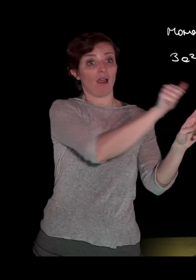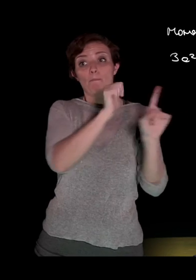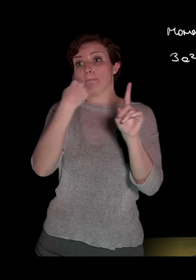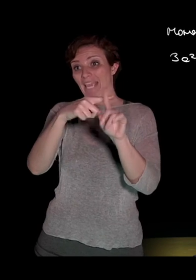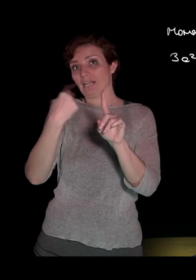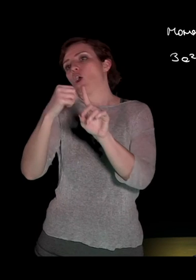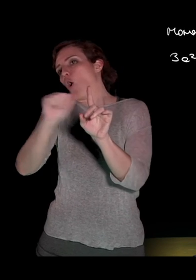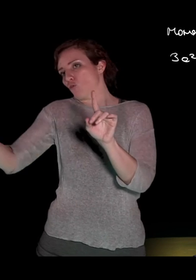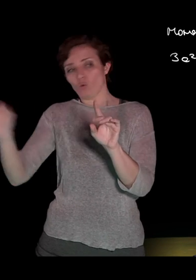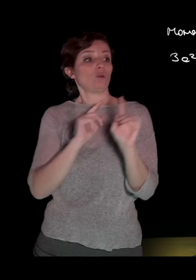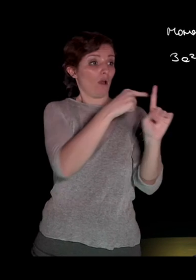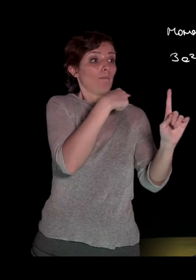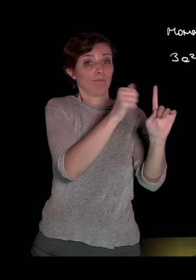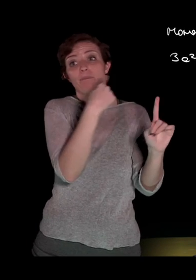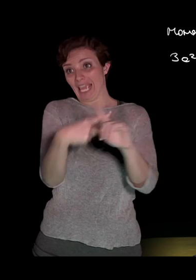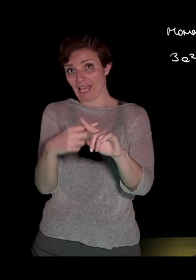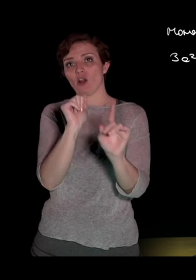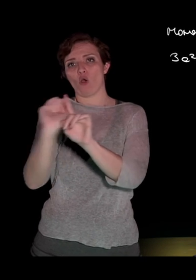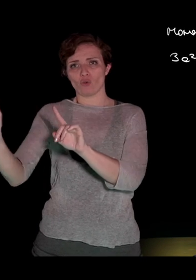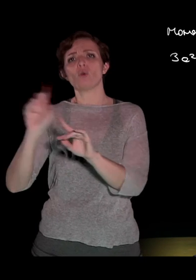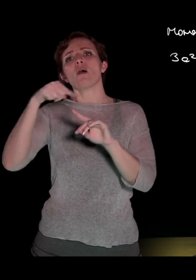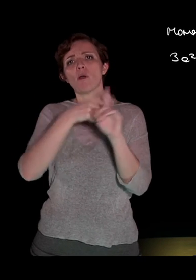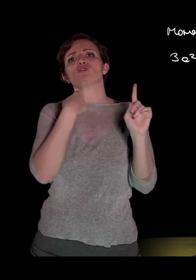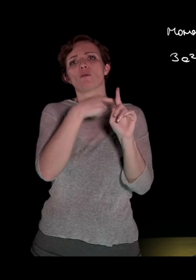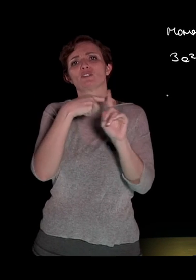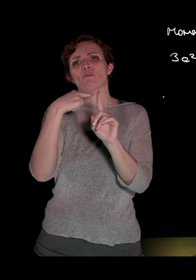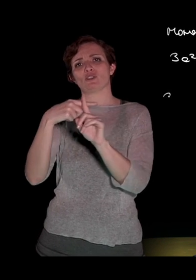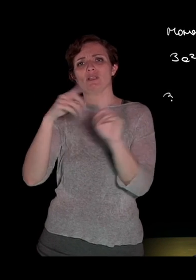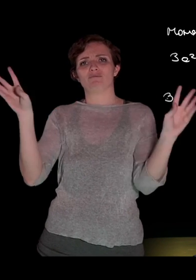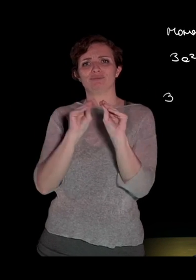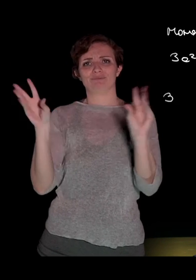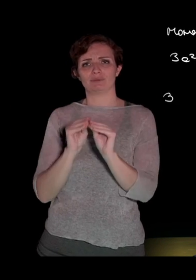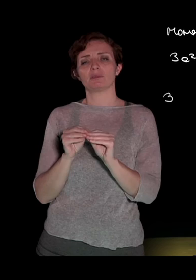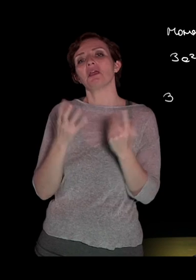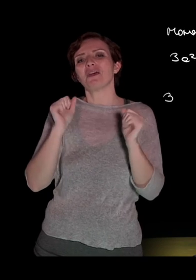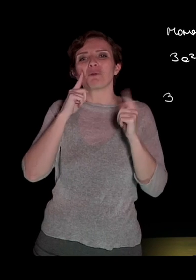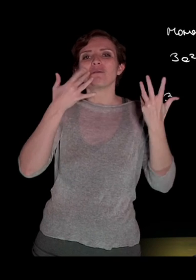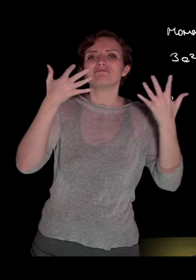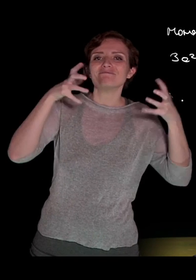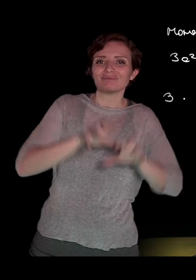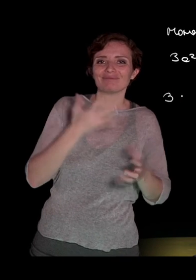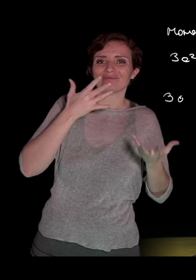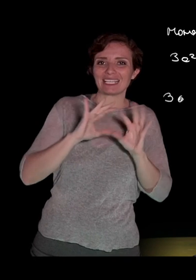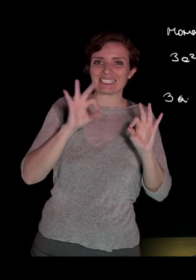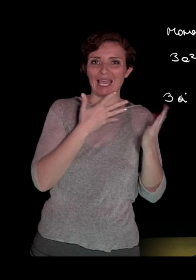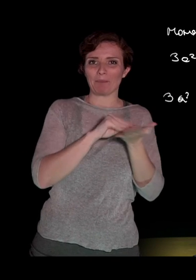così via, e andando poi ad addizionare tutti i prodotti ottenuti eventualmente semplificandoli qualora siano presenti dei monomi